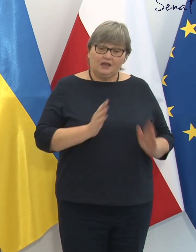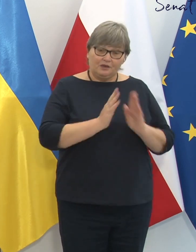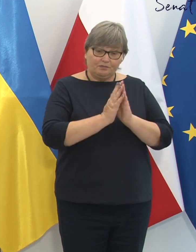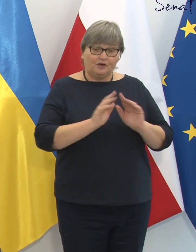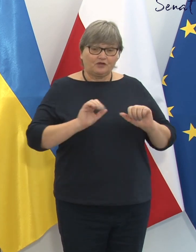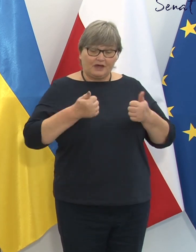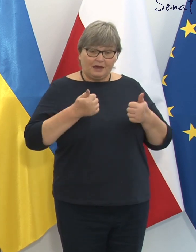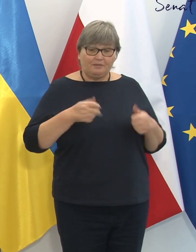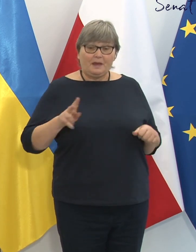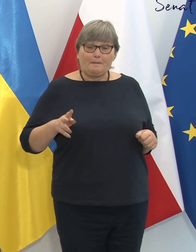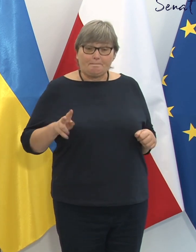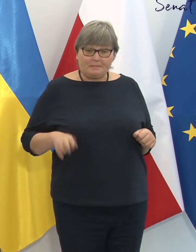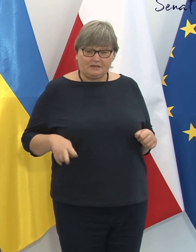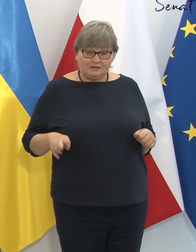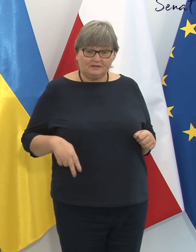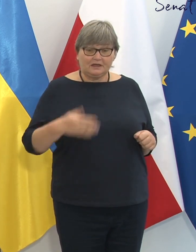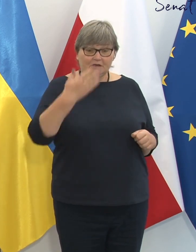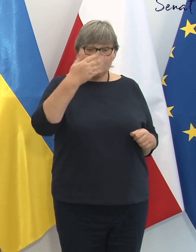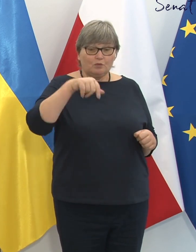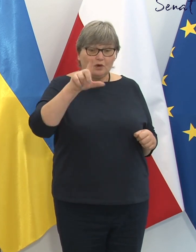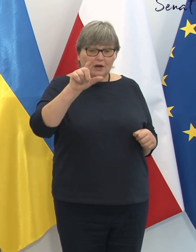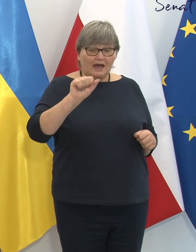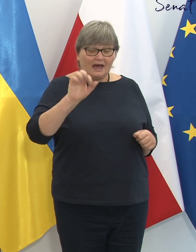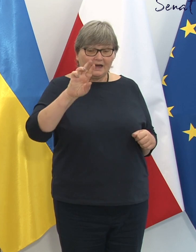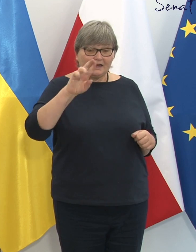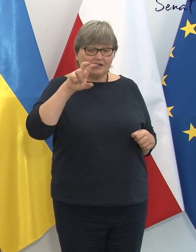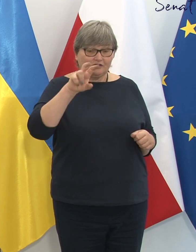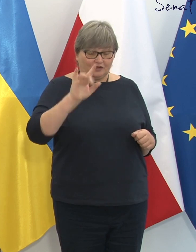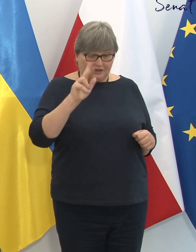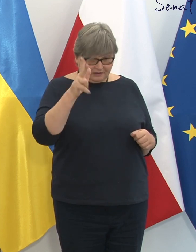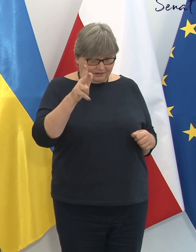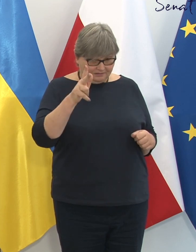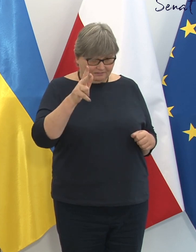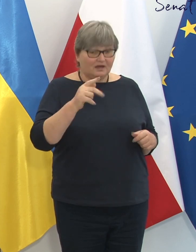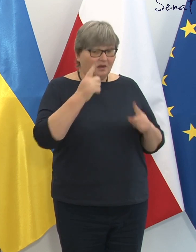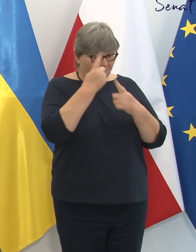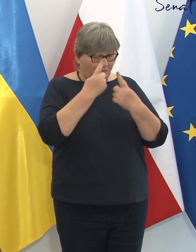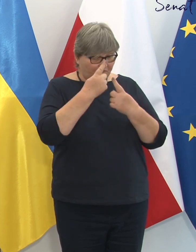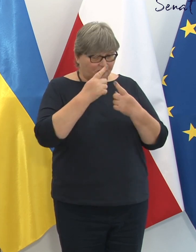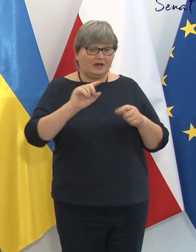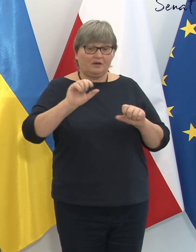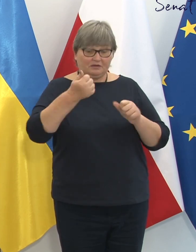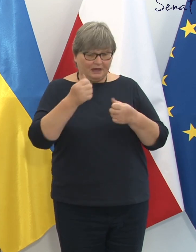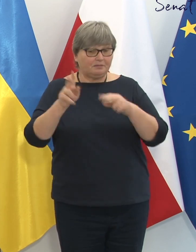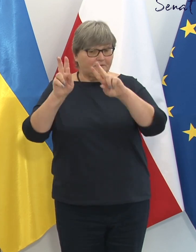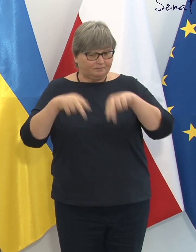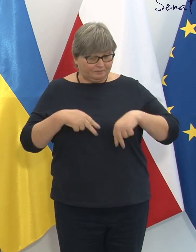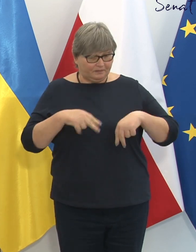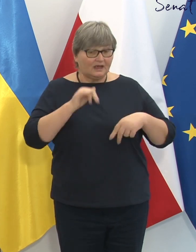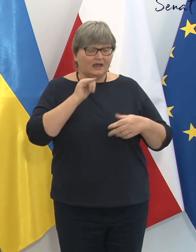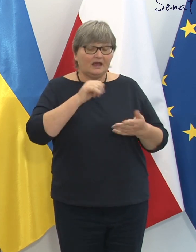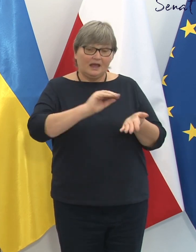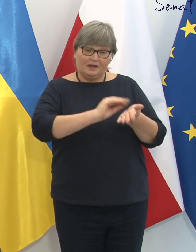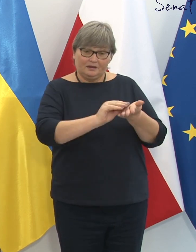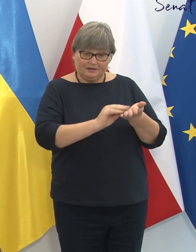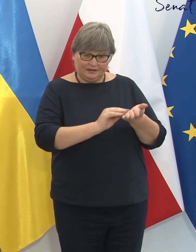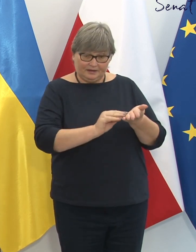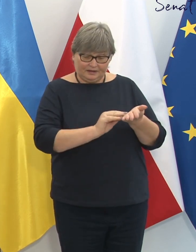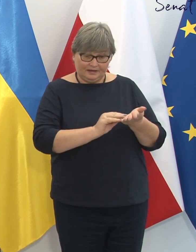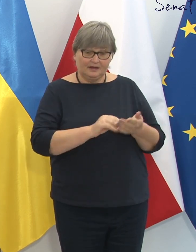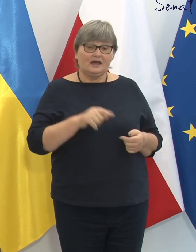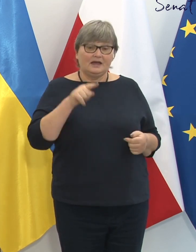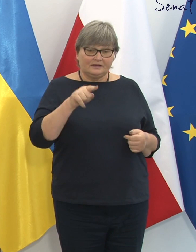Mularczyk łaskawie się uderzy we własne piersi, przyślą nam tą notę, komisja będzie kontynuowała pracę,